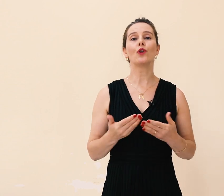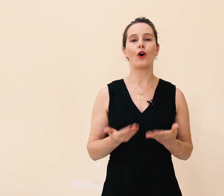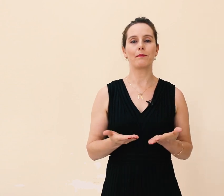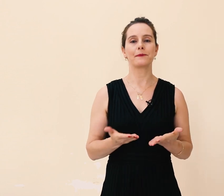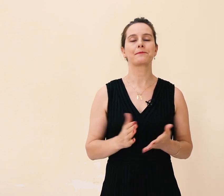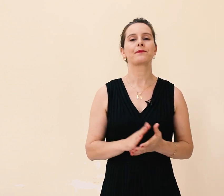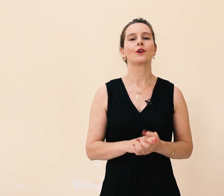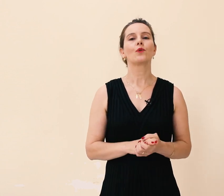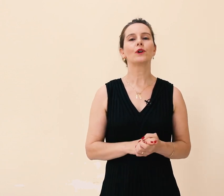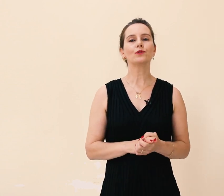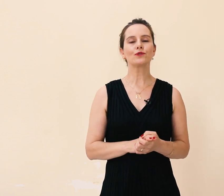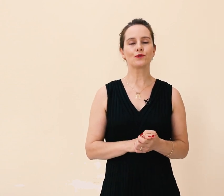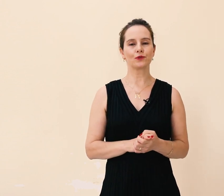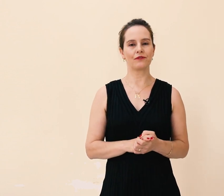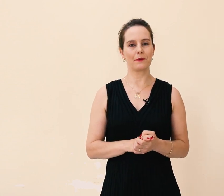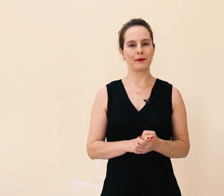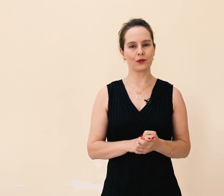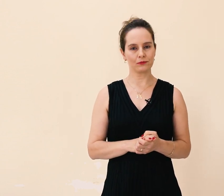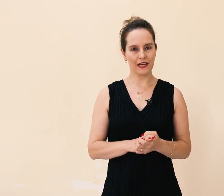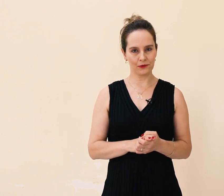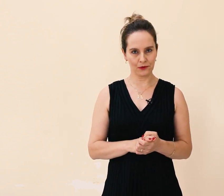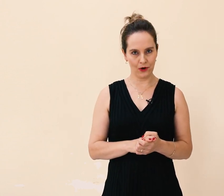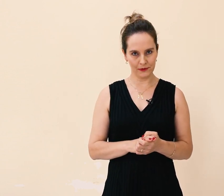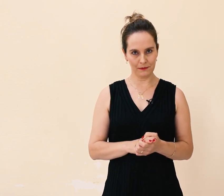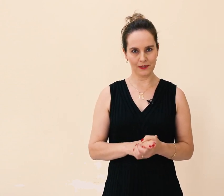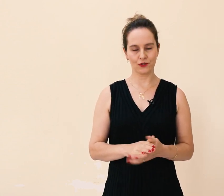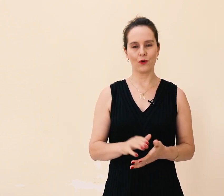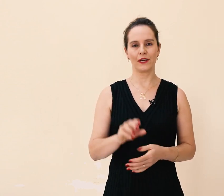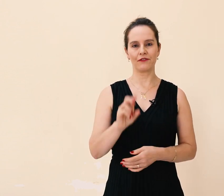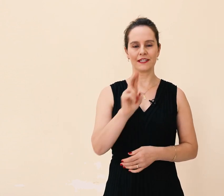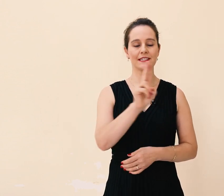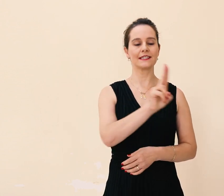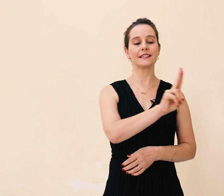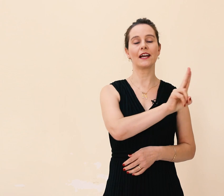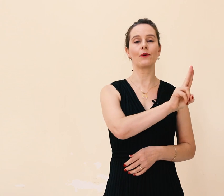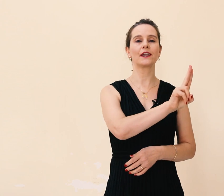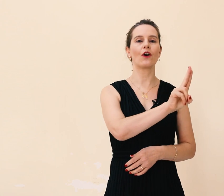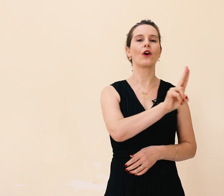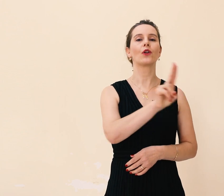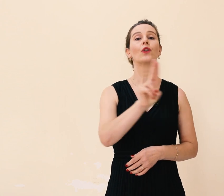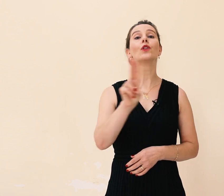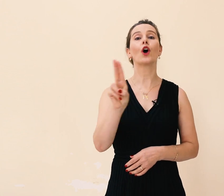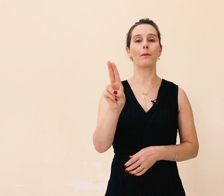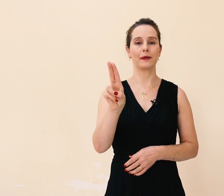nome. Quando o surdo vai perguntar o nome da pessoa, ele faz esse sinal aqui, nome.